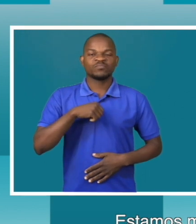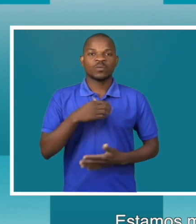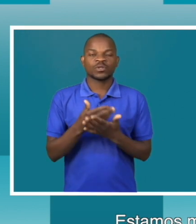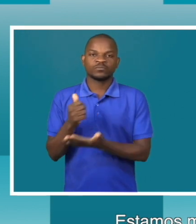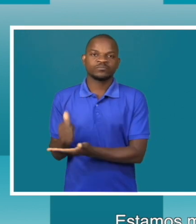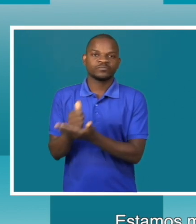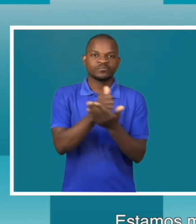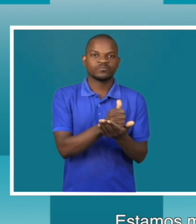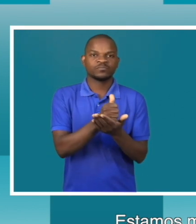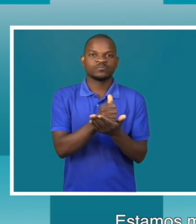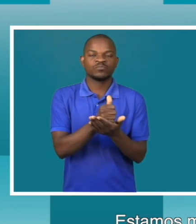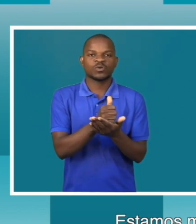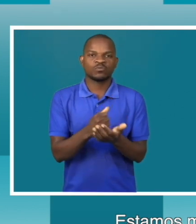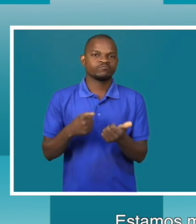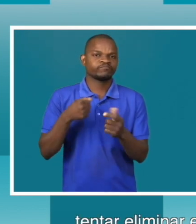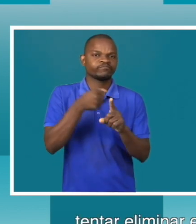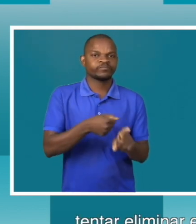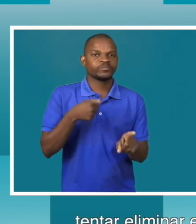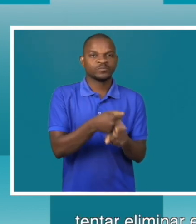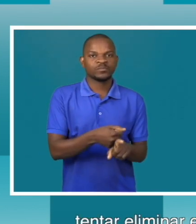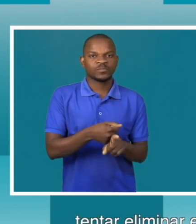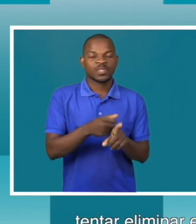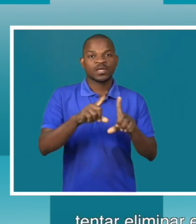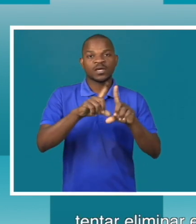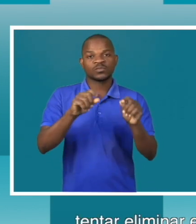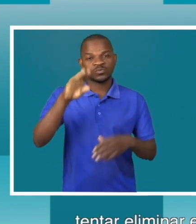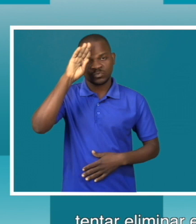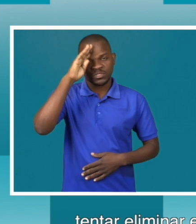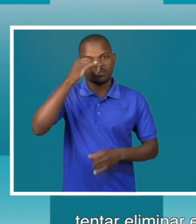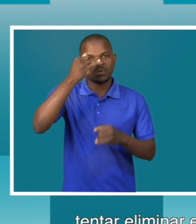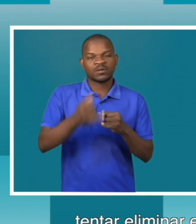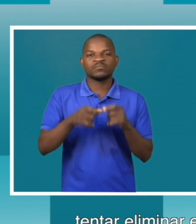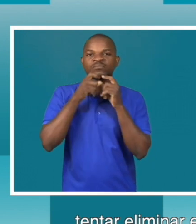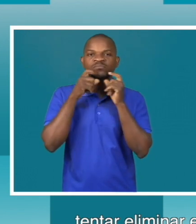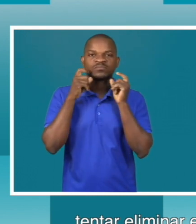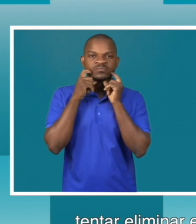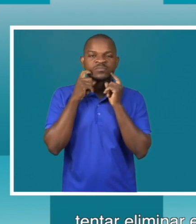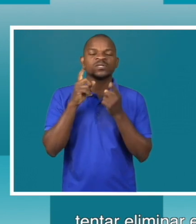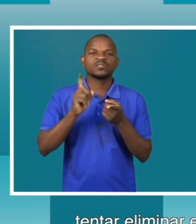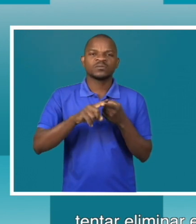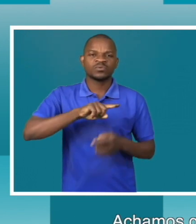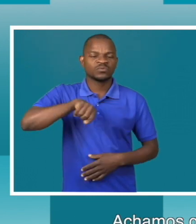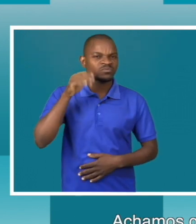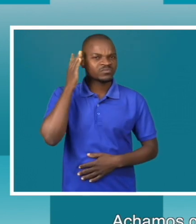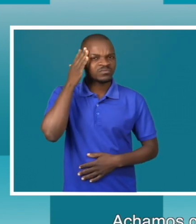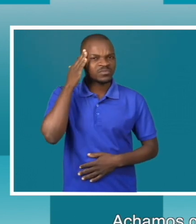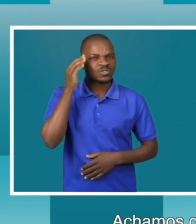combate à epidemia, a tentar eliminar essa doença aqui em Moçambique e achamos que é a